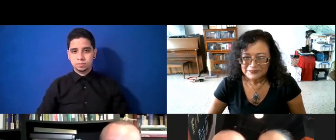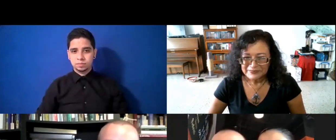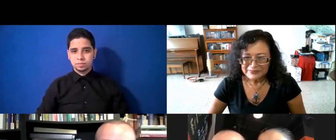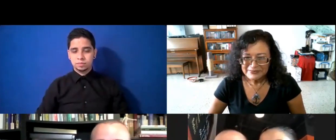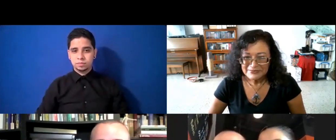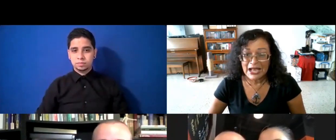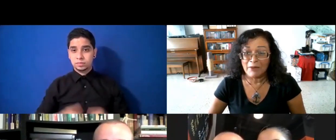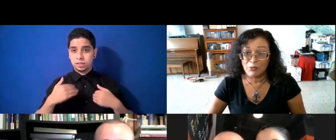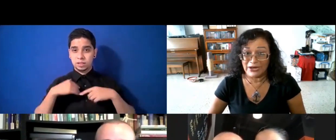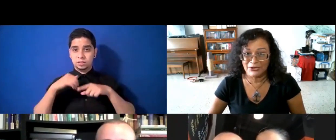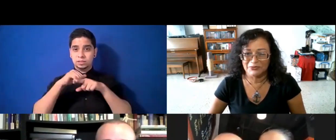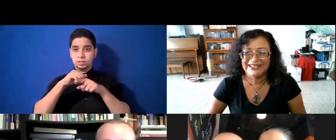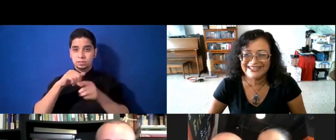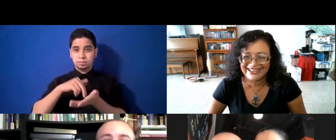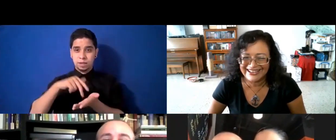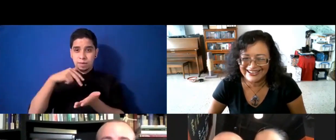baile, de dama, para baile.